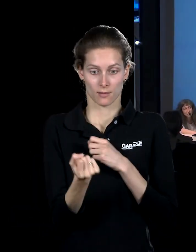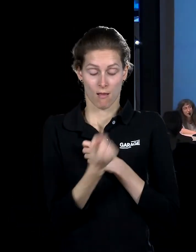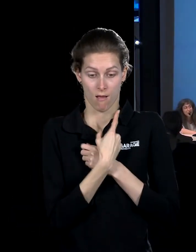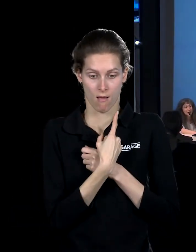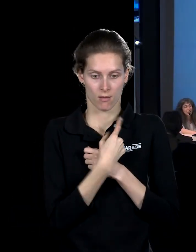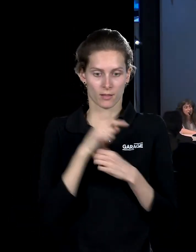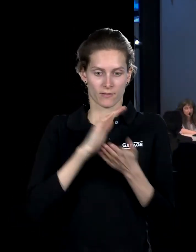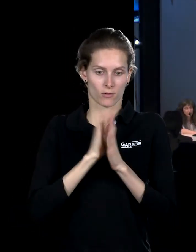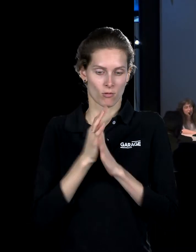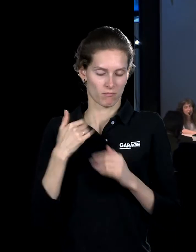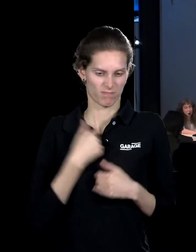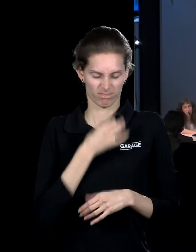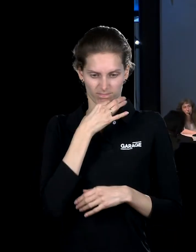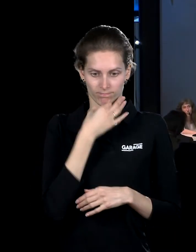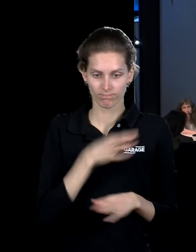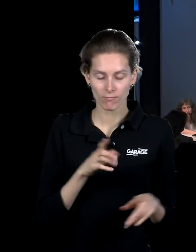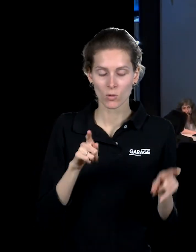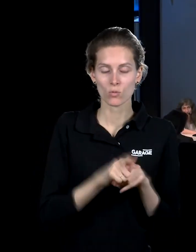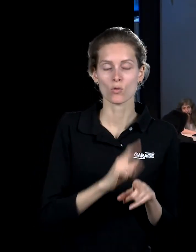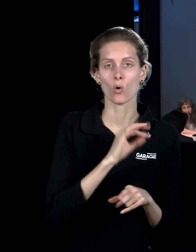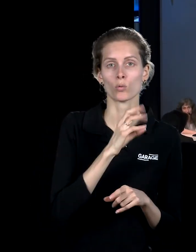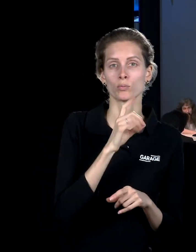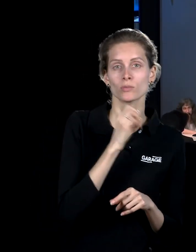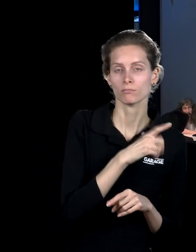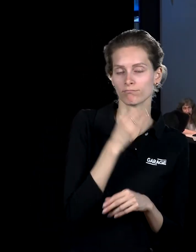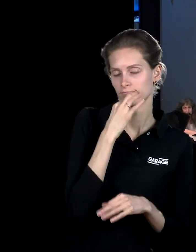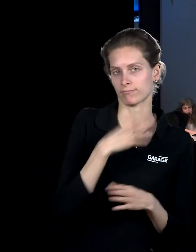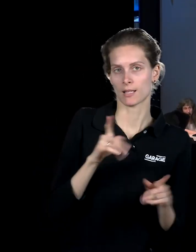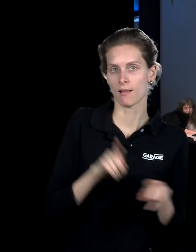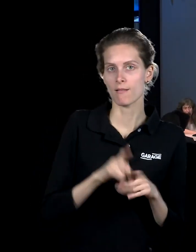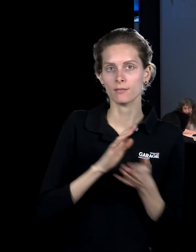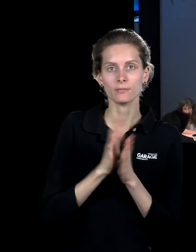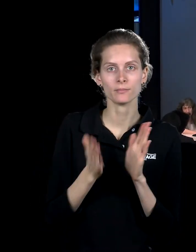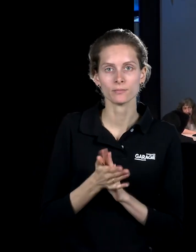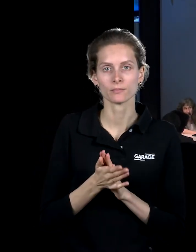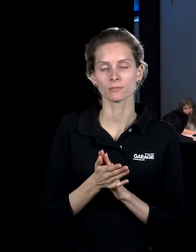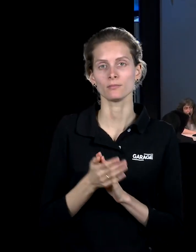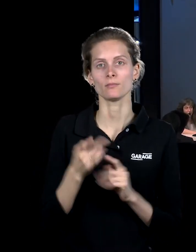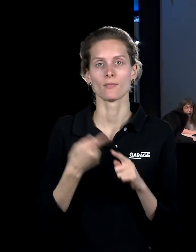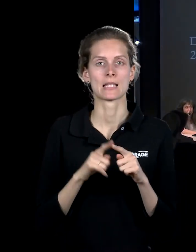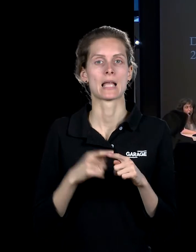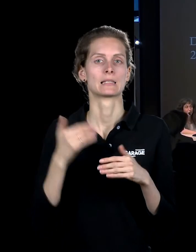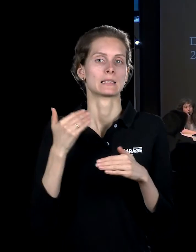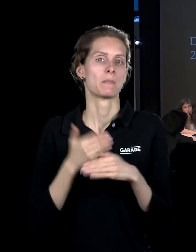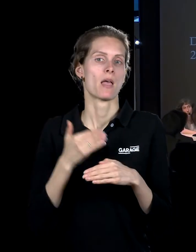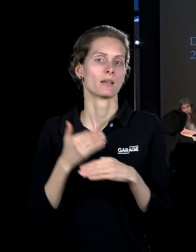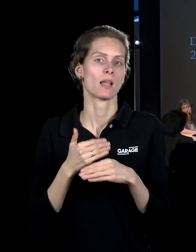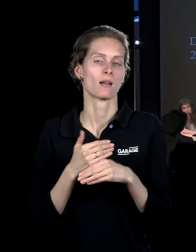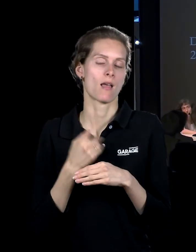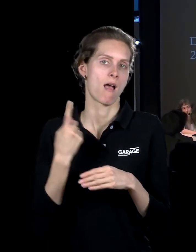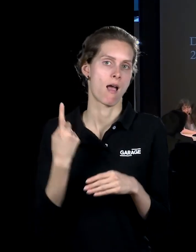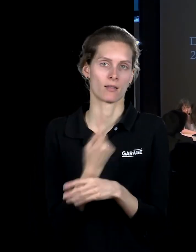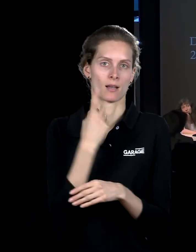Корбюзье. Естественно, это существует в виде, не в виде спектакля, сыгран один-единственный раз, и часто существует в виде